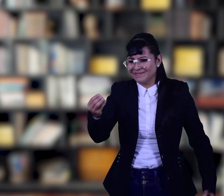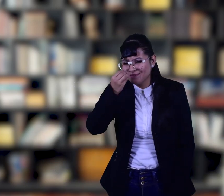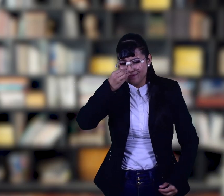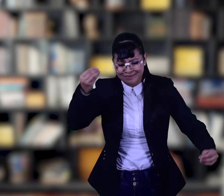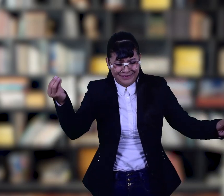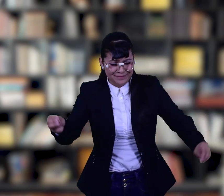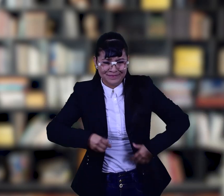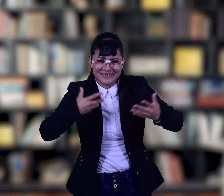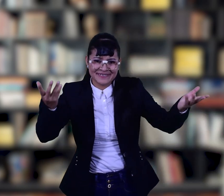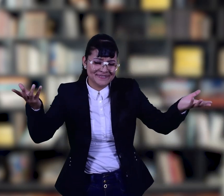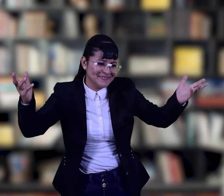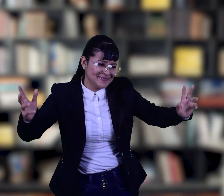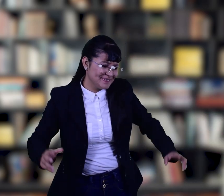No sirvo para eso.